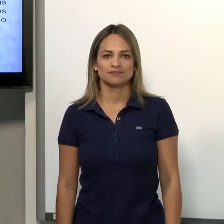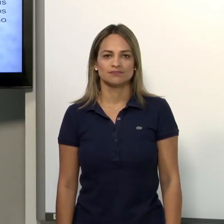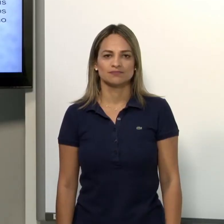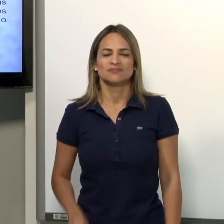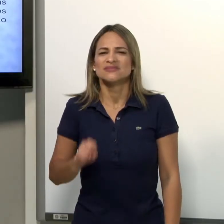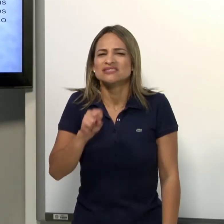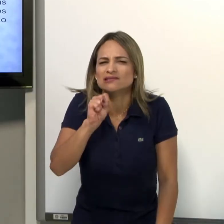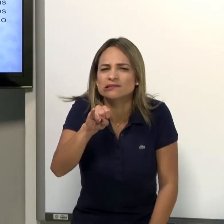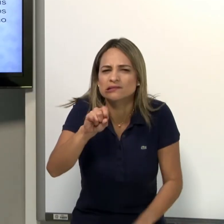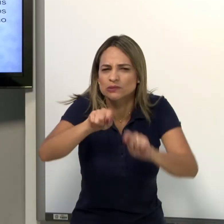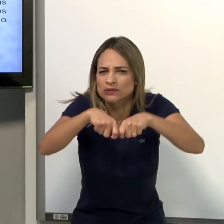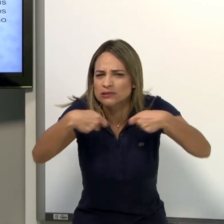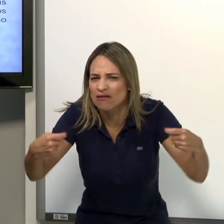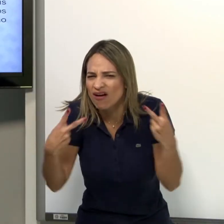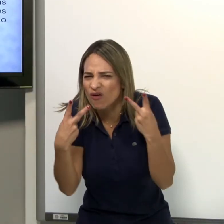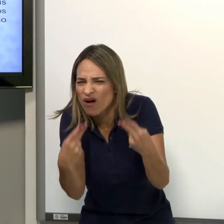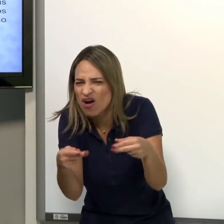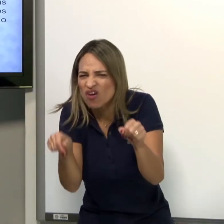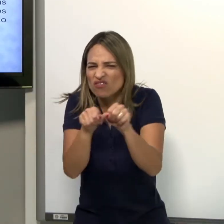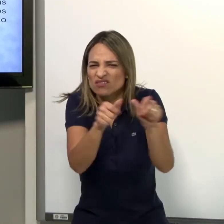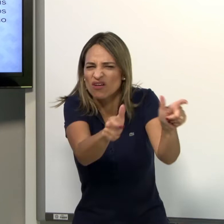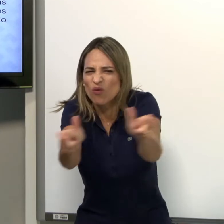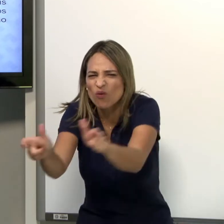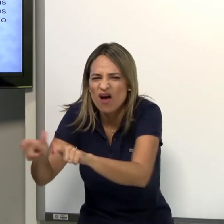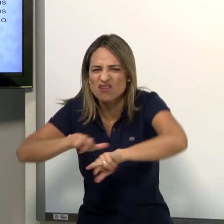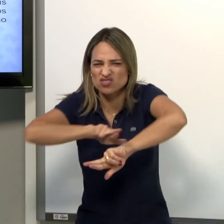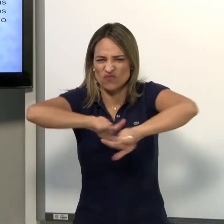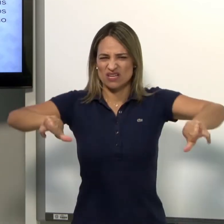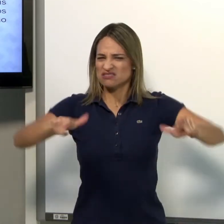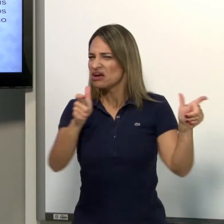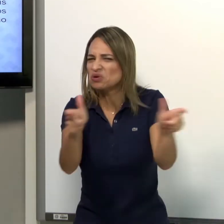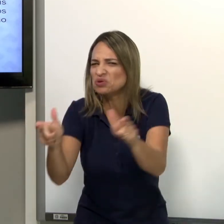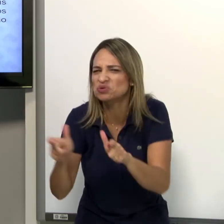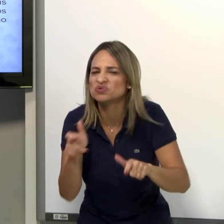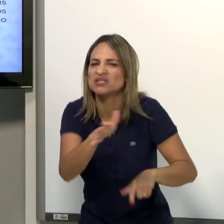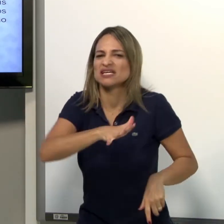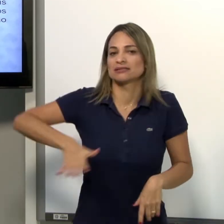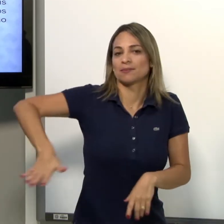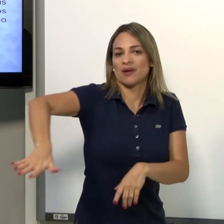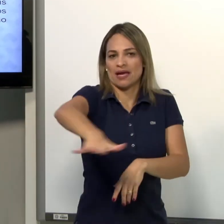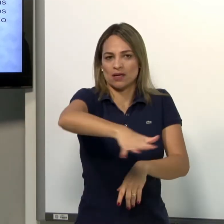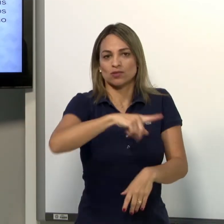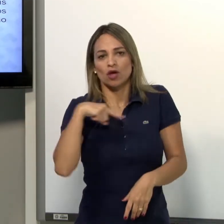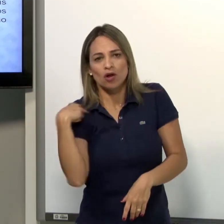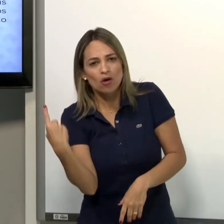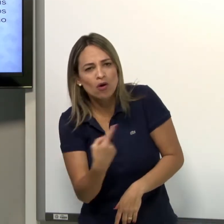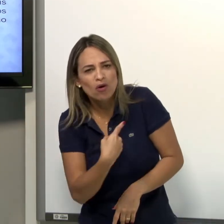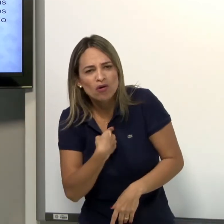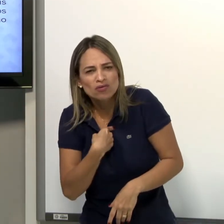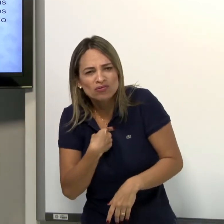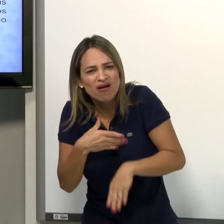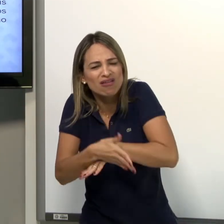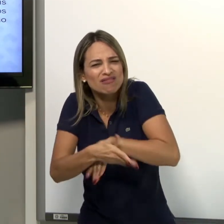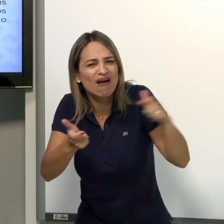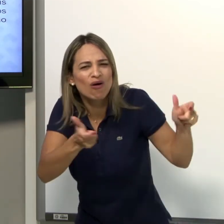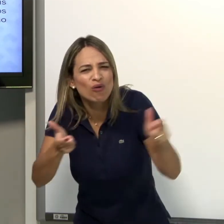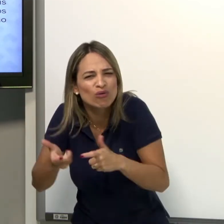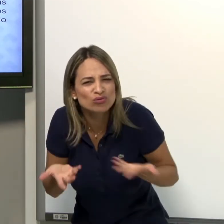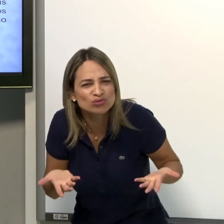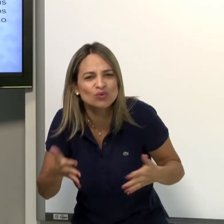Se o mesmo sinal for reproduzido em diferentes pontos no espaço, nós começamos